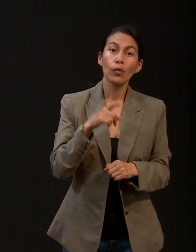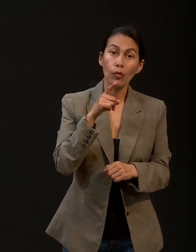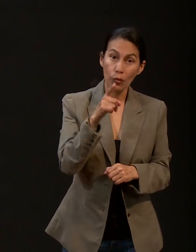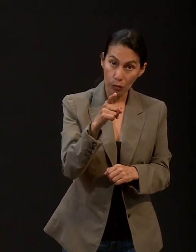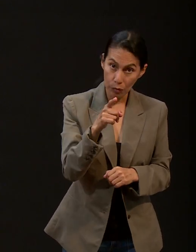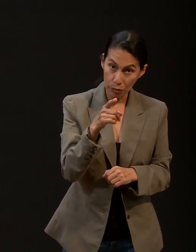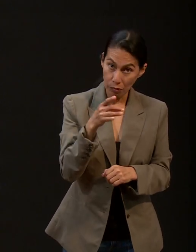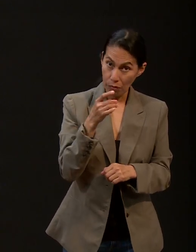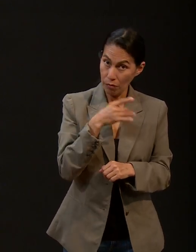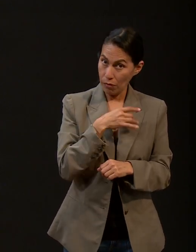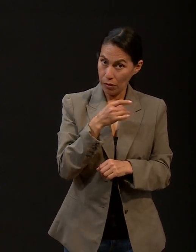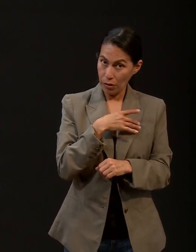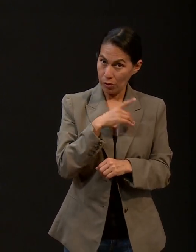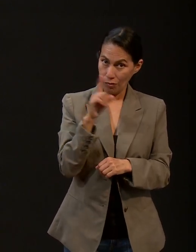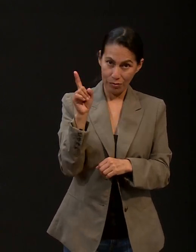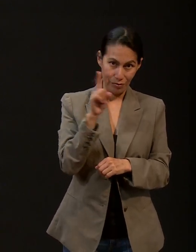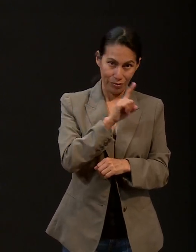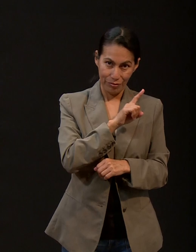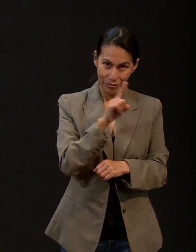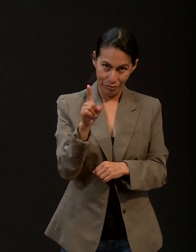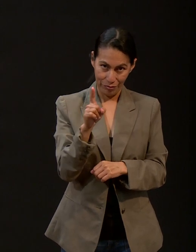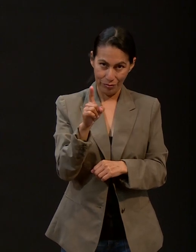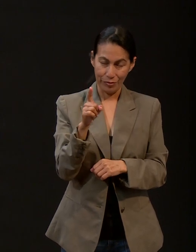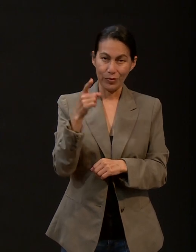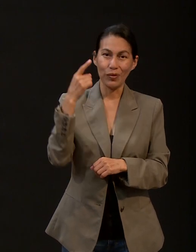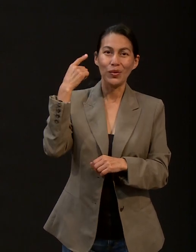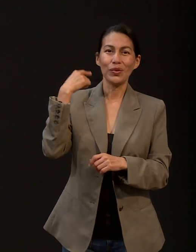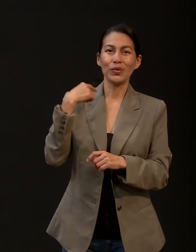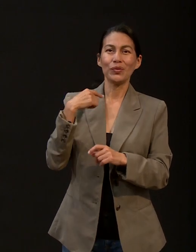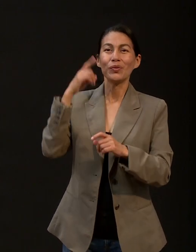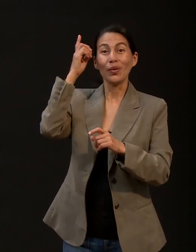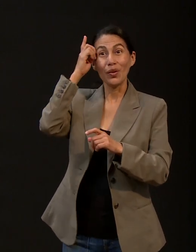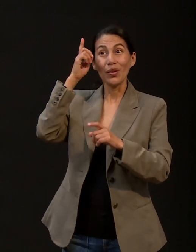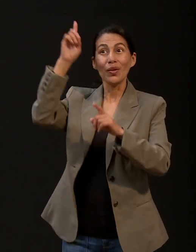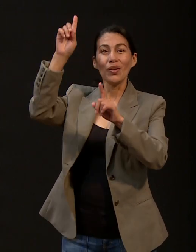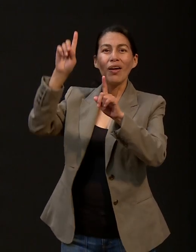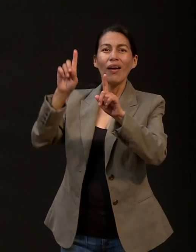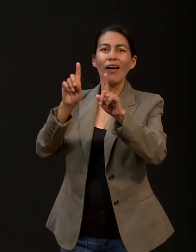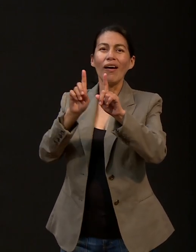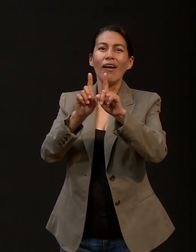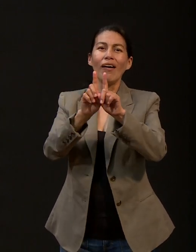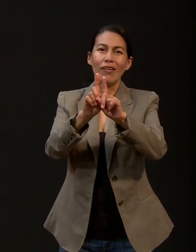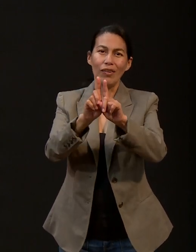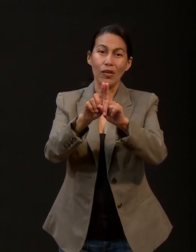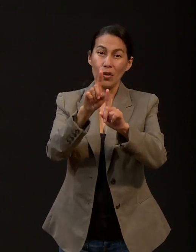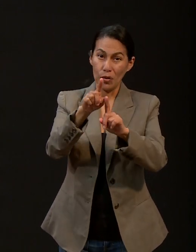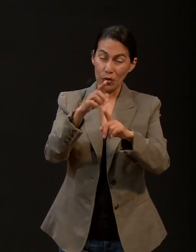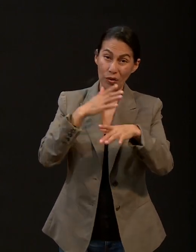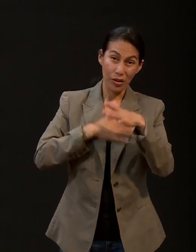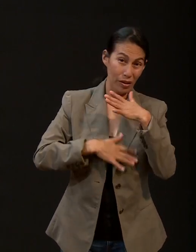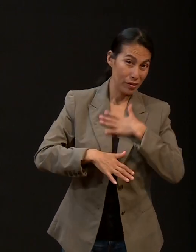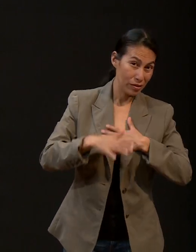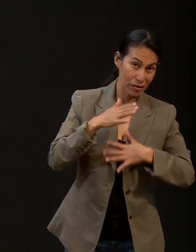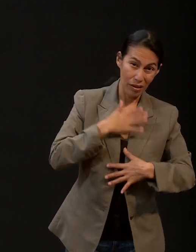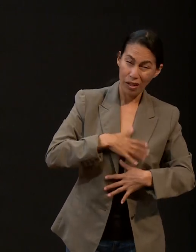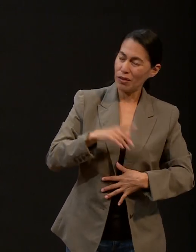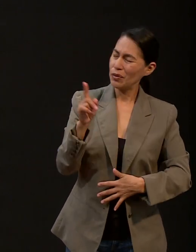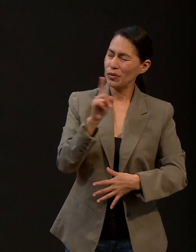no tengas miedo. Yo estaré contigo. No desmayes, dice la